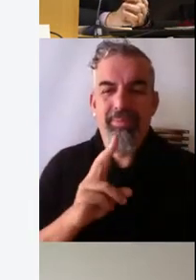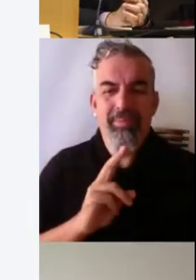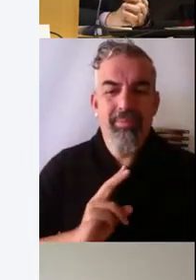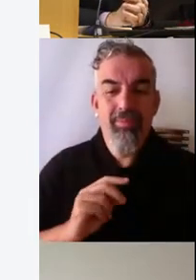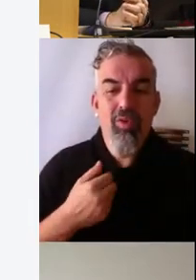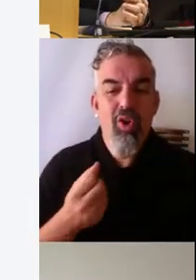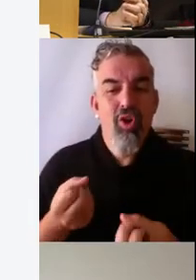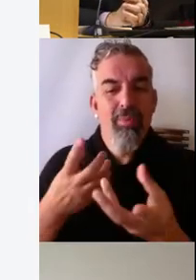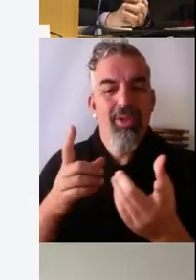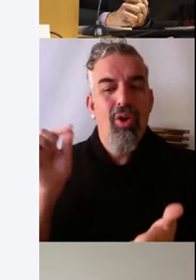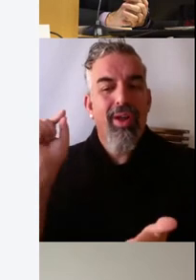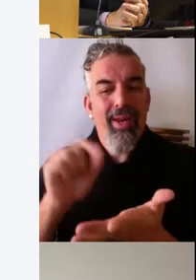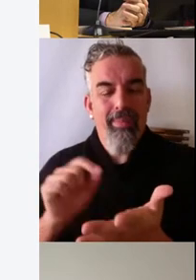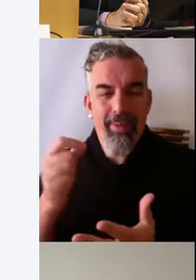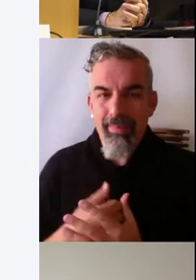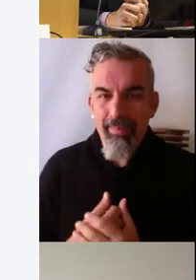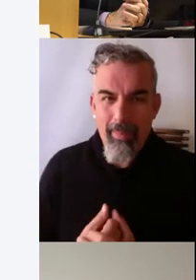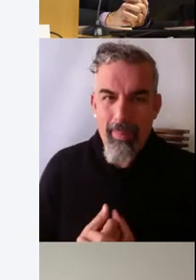comento así rápidamente.